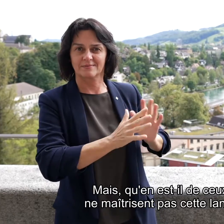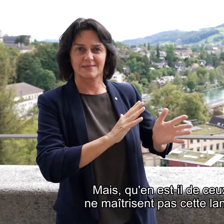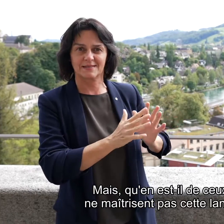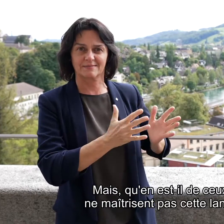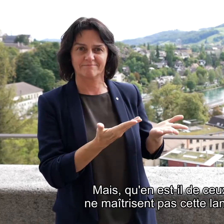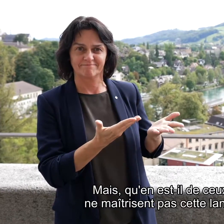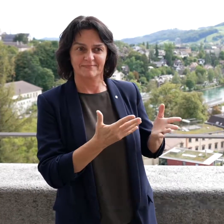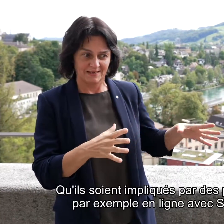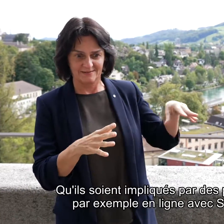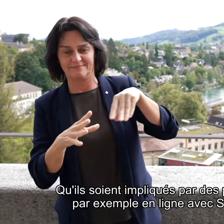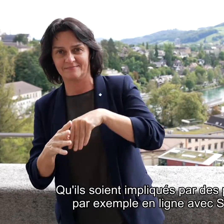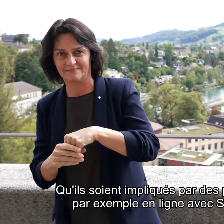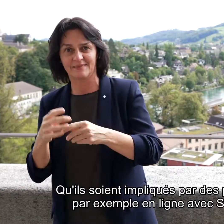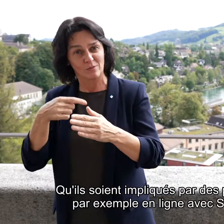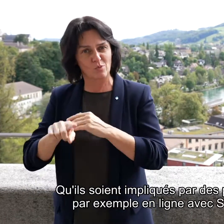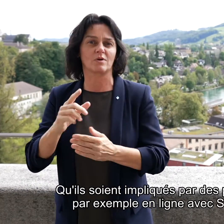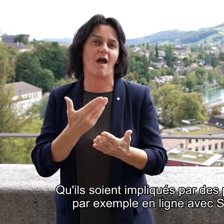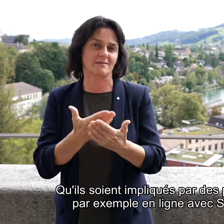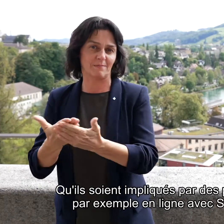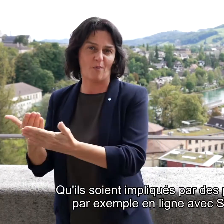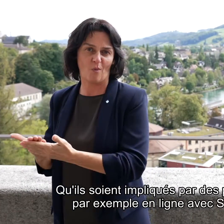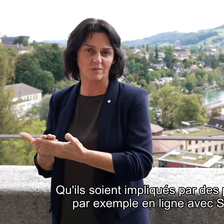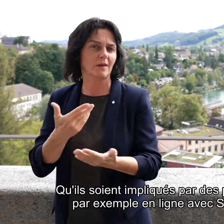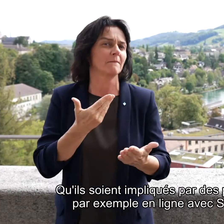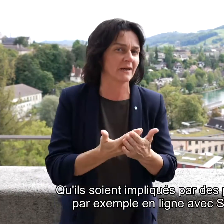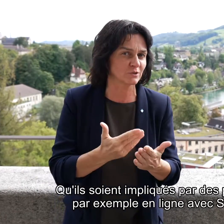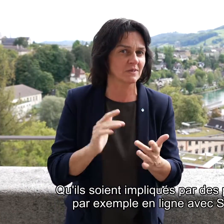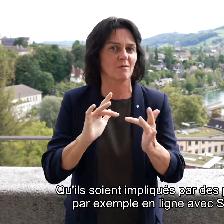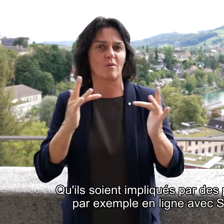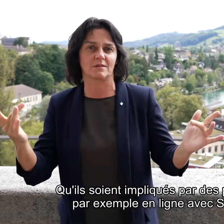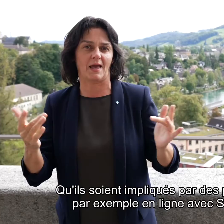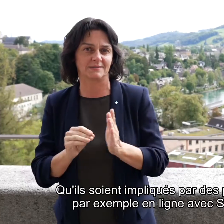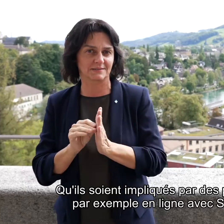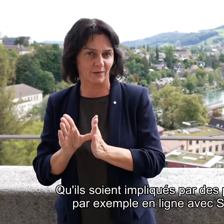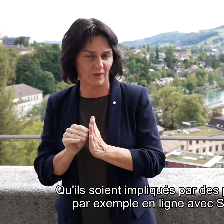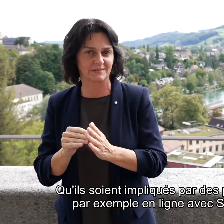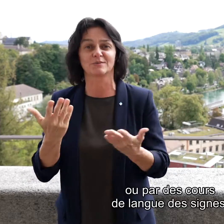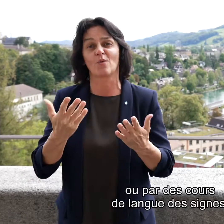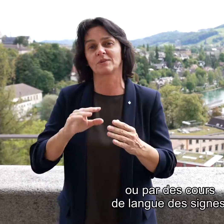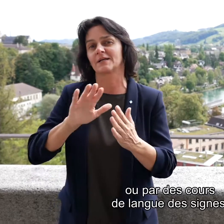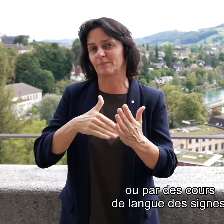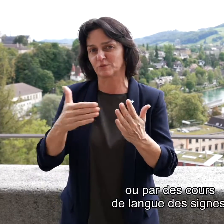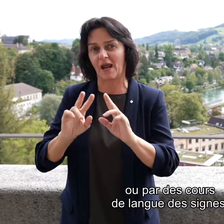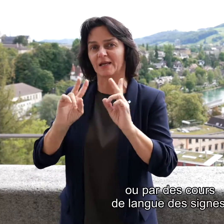beherrschen? Dass diese mit einbezogen werden durch Angebote, wie zum Beispiel online mit SignWise oder durch